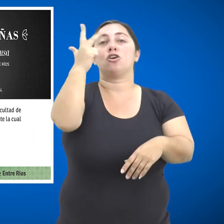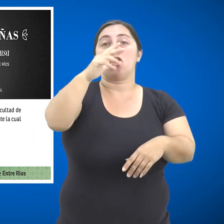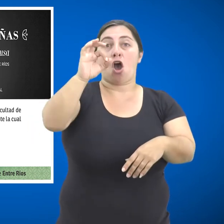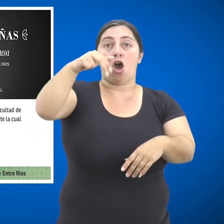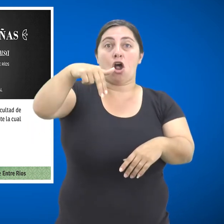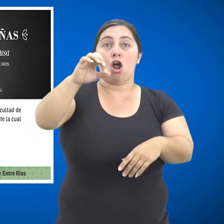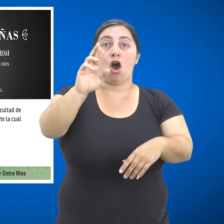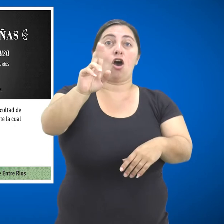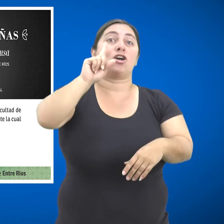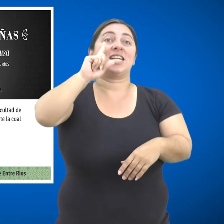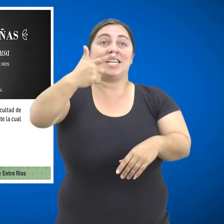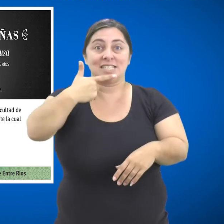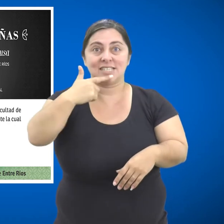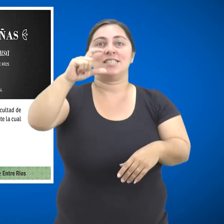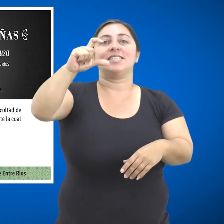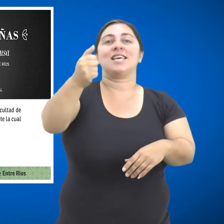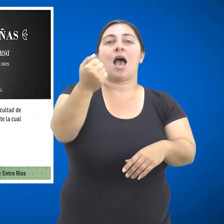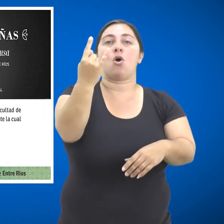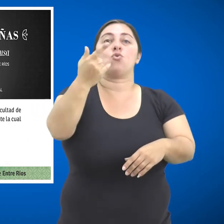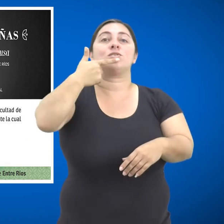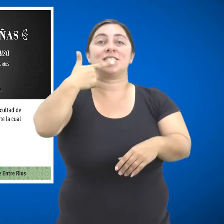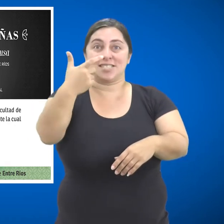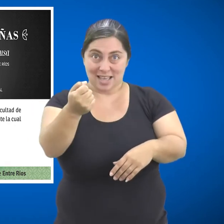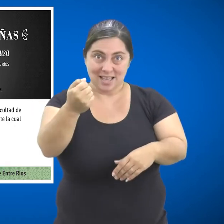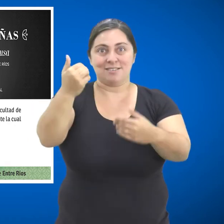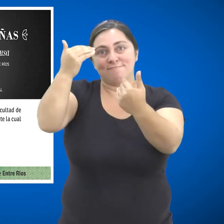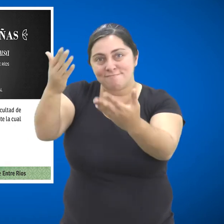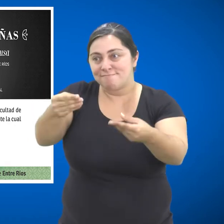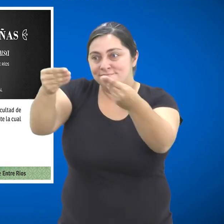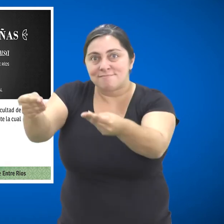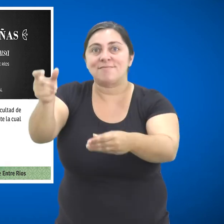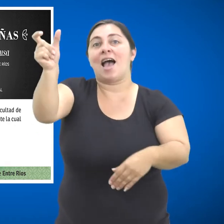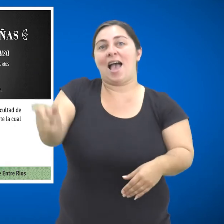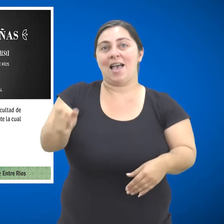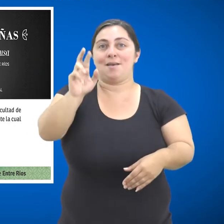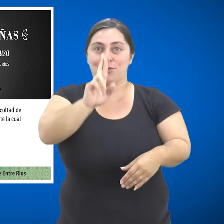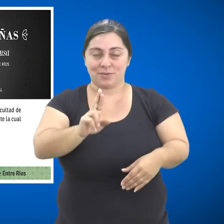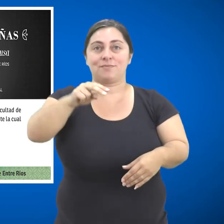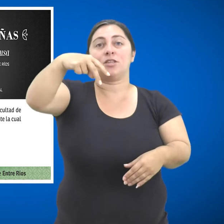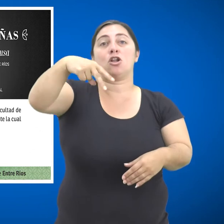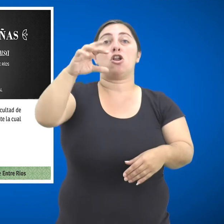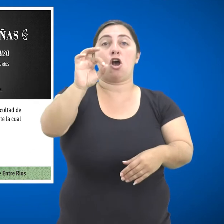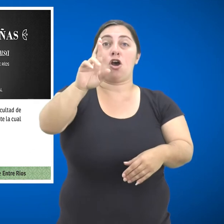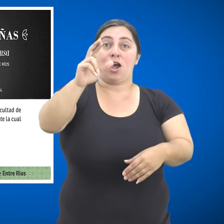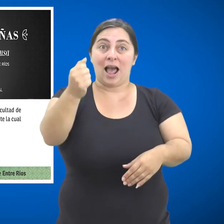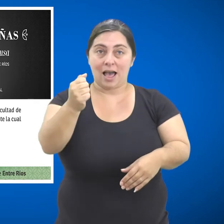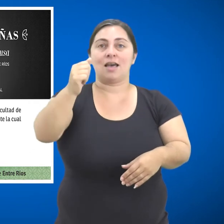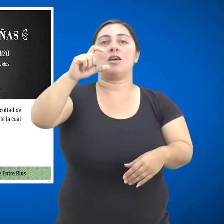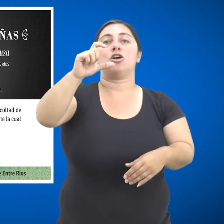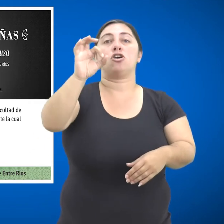Honoris Causa, Anora Cortiñas